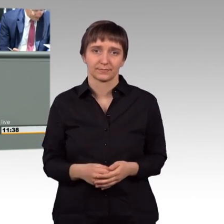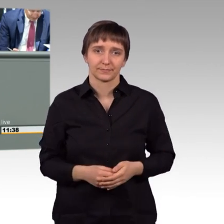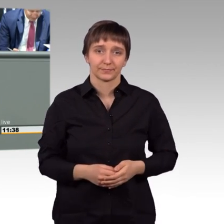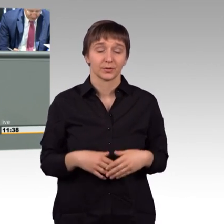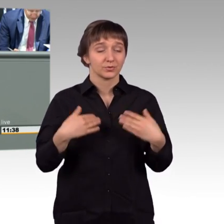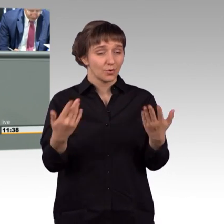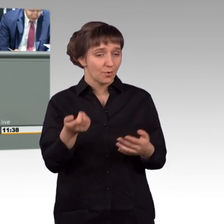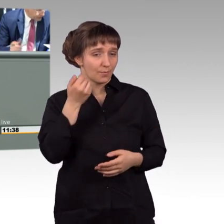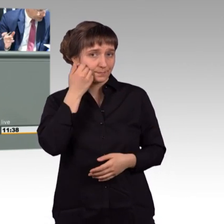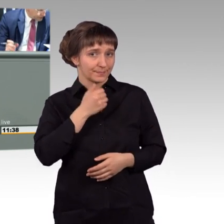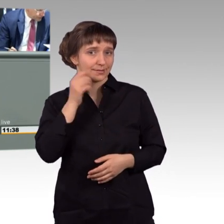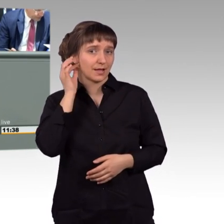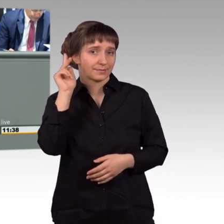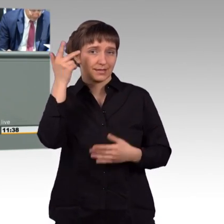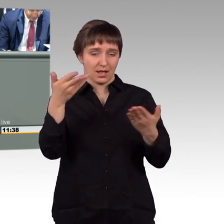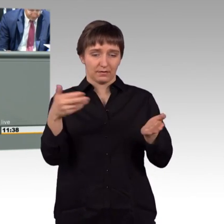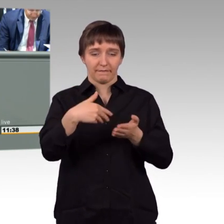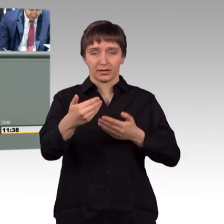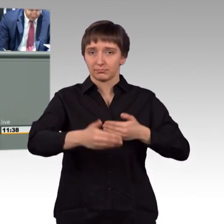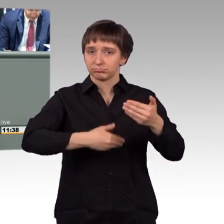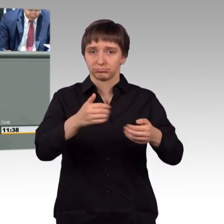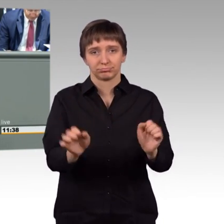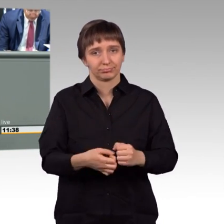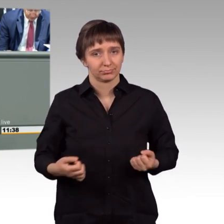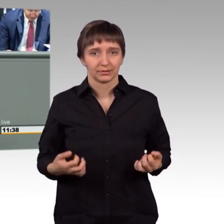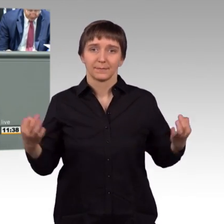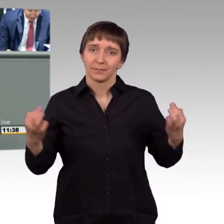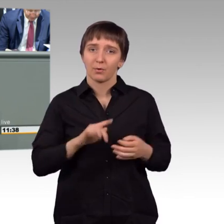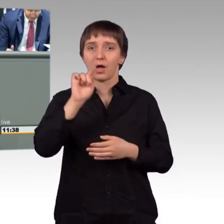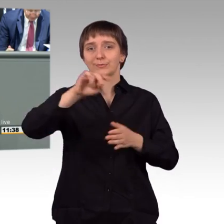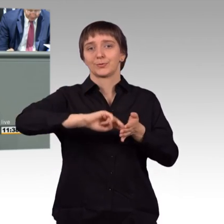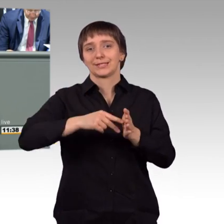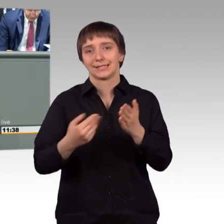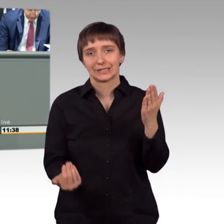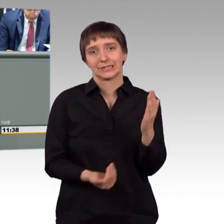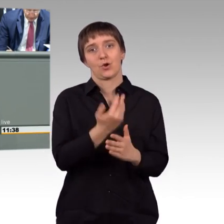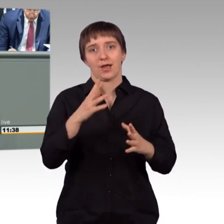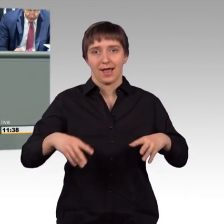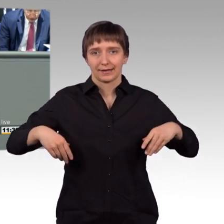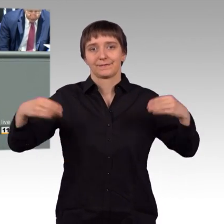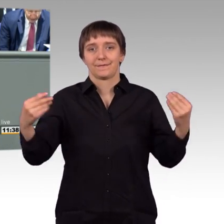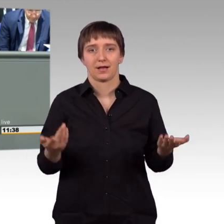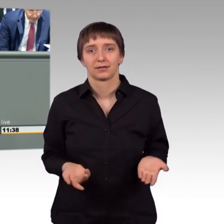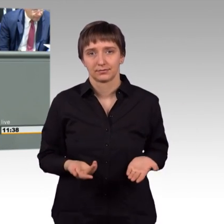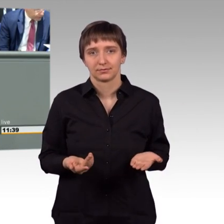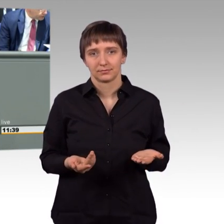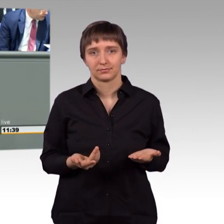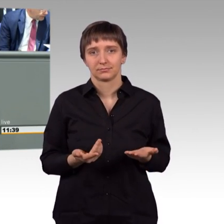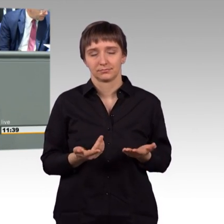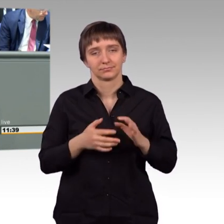weitergehen. Wir brauchen noch hier einen Neuanfang. Wir brauchen eine Außenpolitik, die wieder deutsche Interessen in ihren